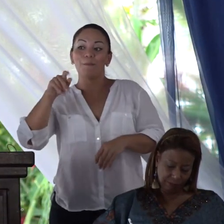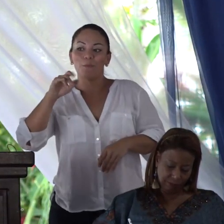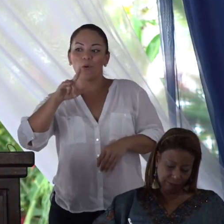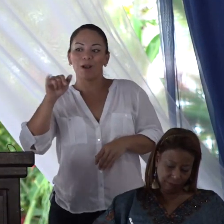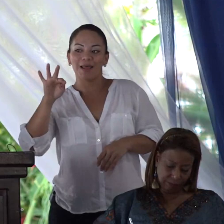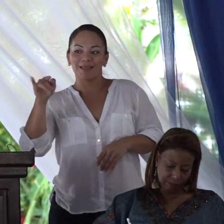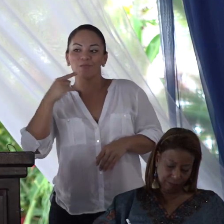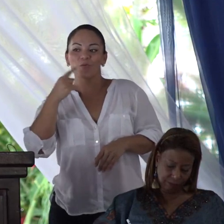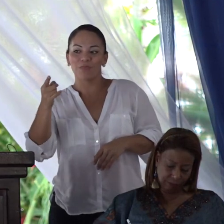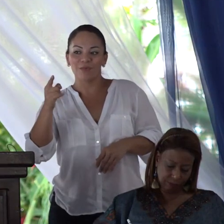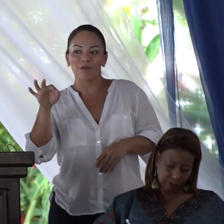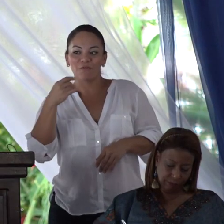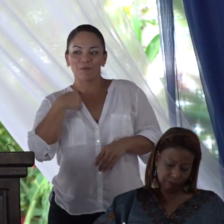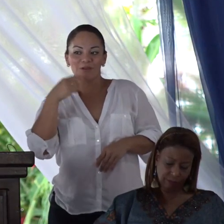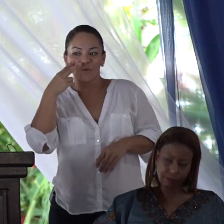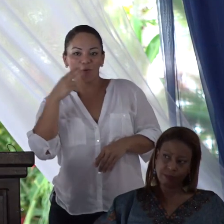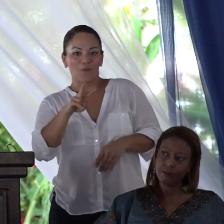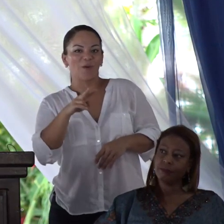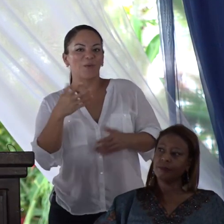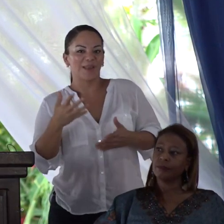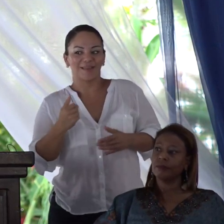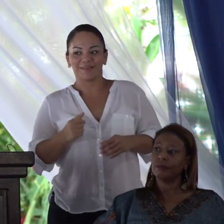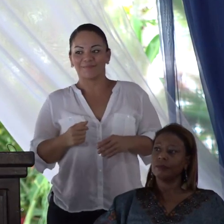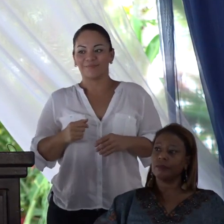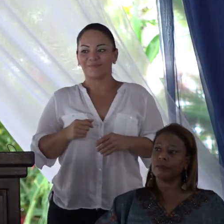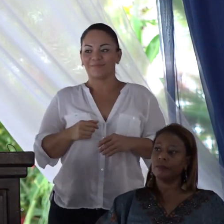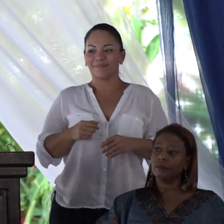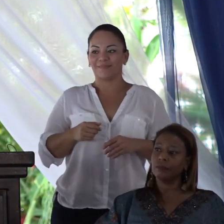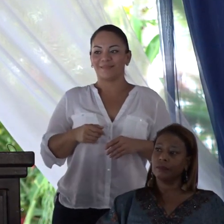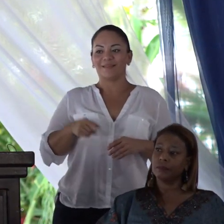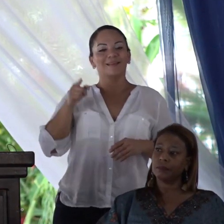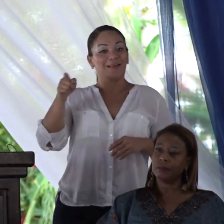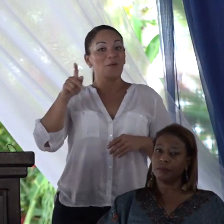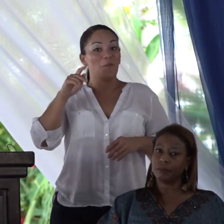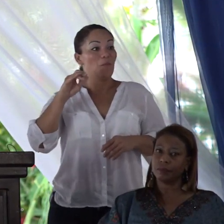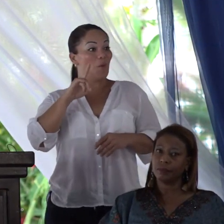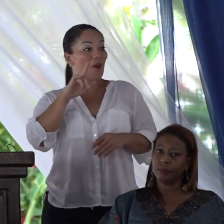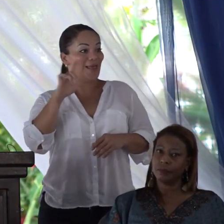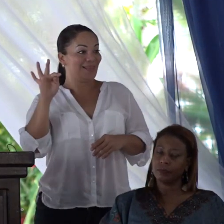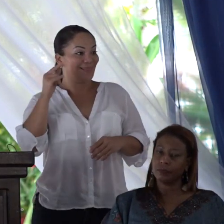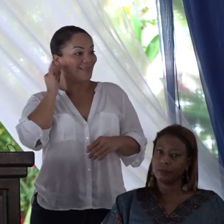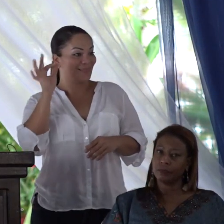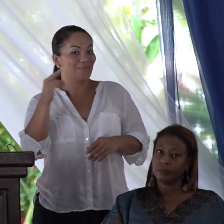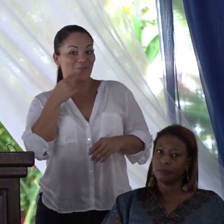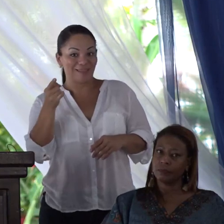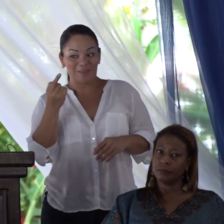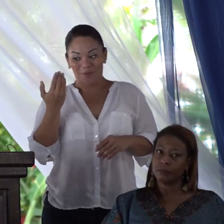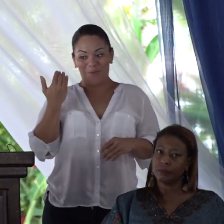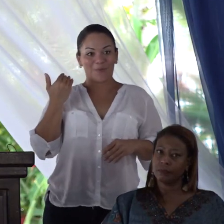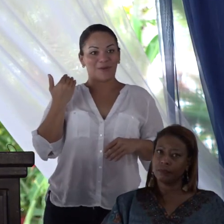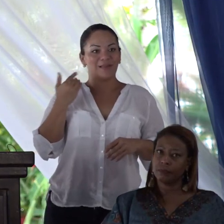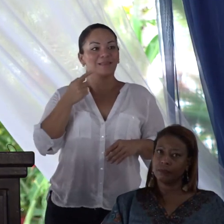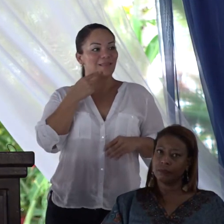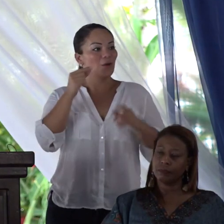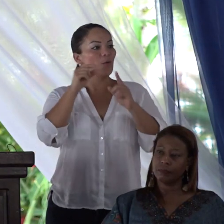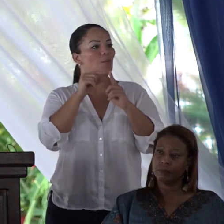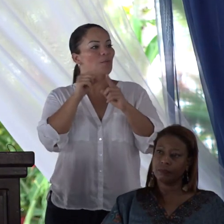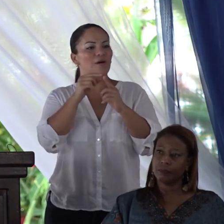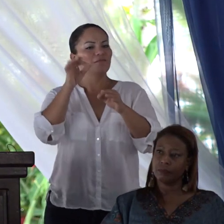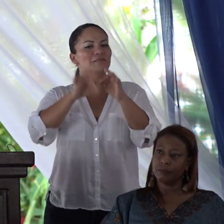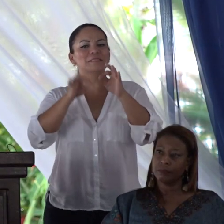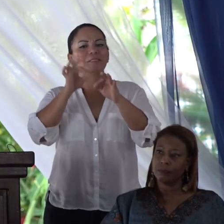de la manera en que yo lo veo. Doña Polet dijo en palabras sencillas